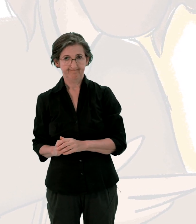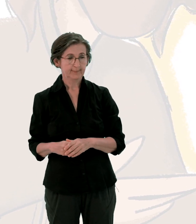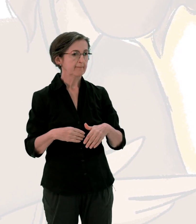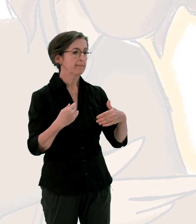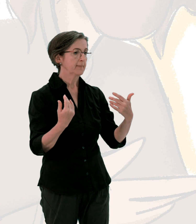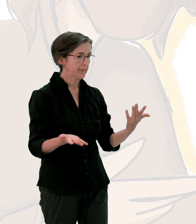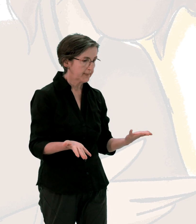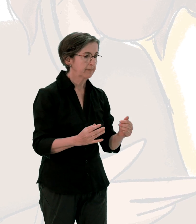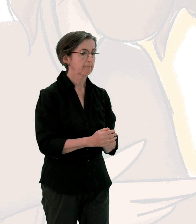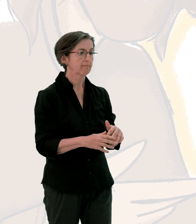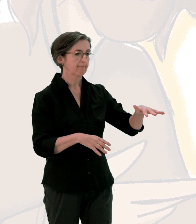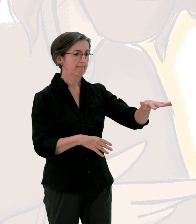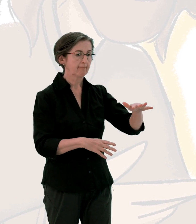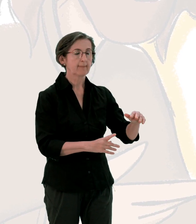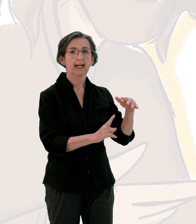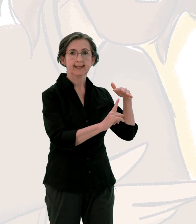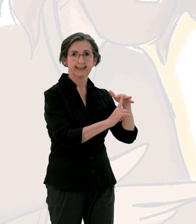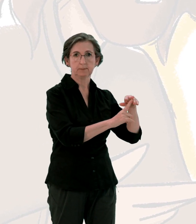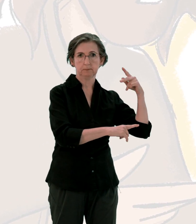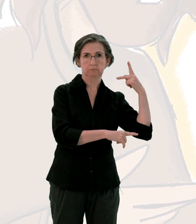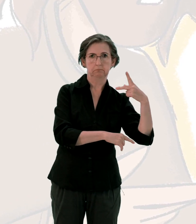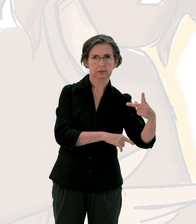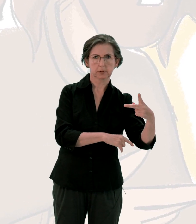Alors ses disciples l'interrogent sur ce qu'il vient de dire.